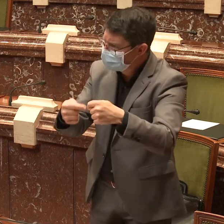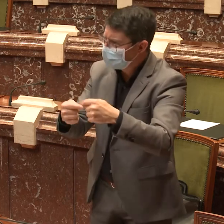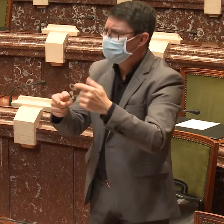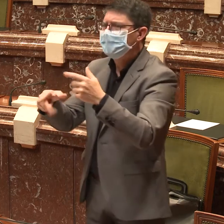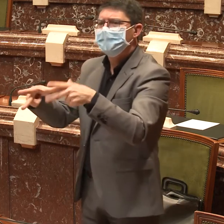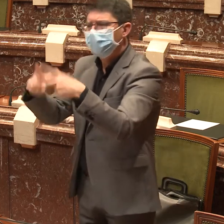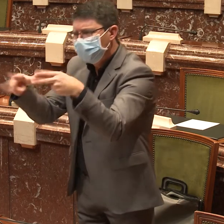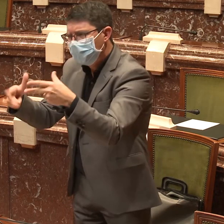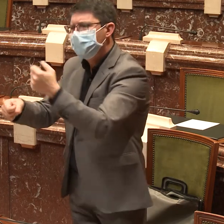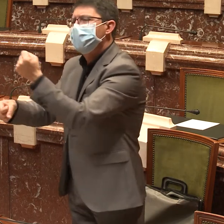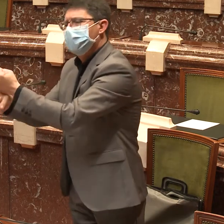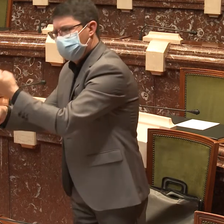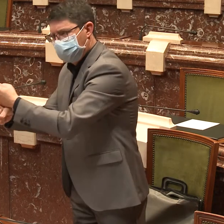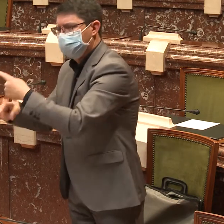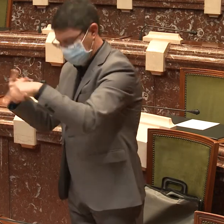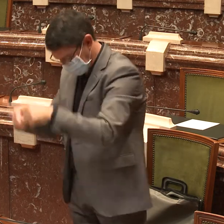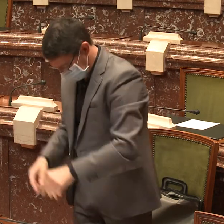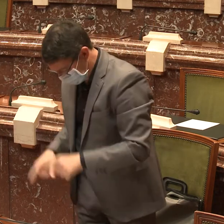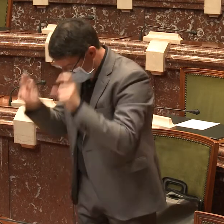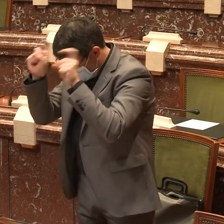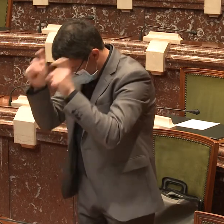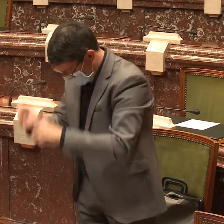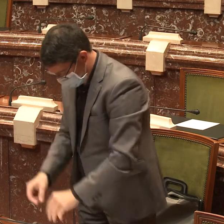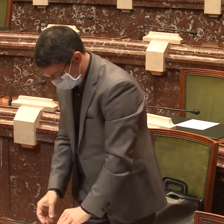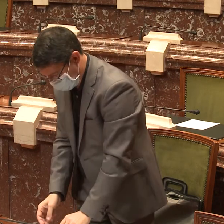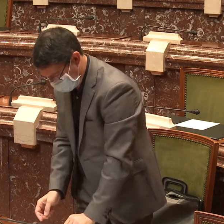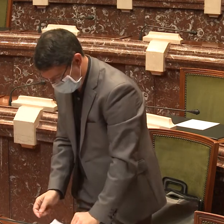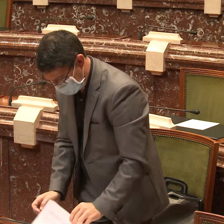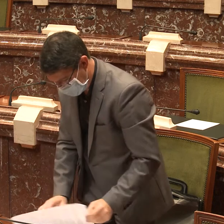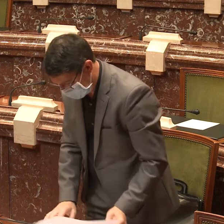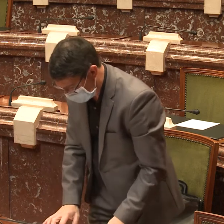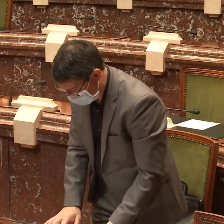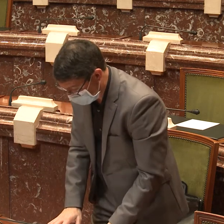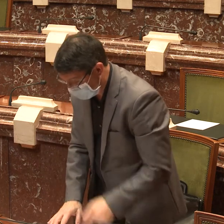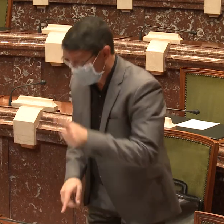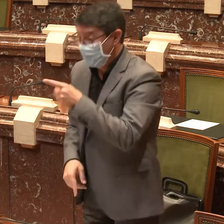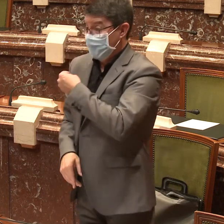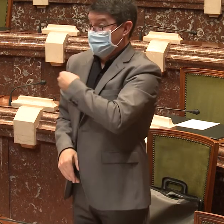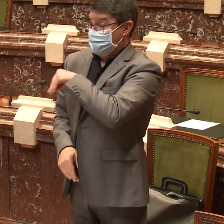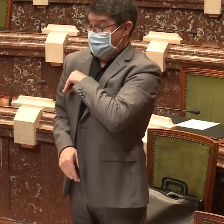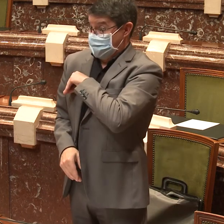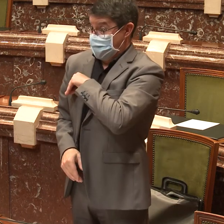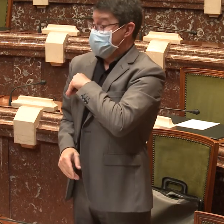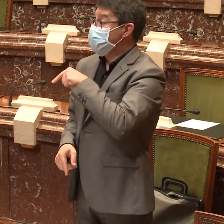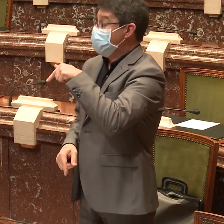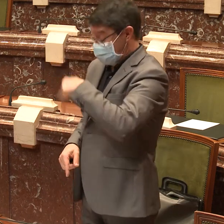la lesión, grado de pérdida auditiva, como las formas de comunicarnos utilizadas en los contextos familiar, educativo o social.